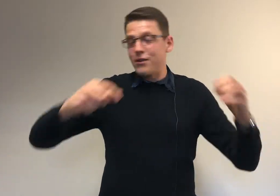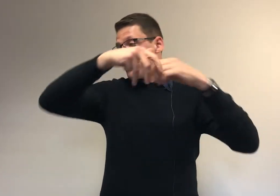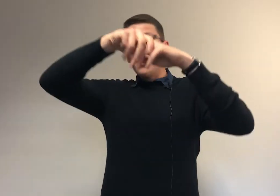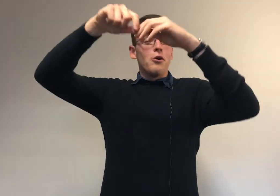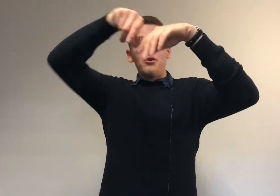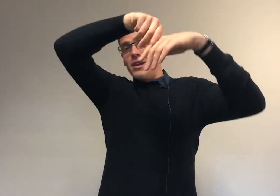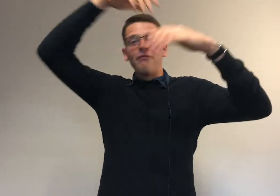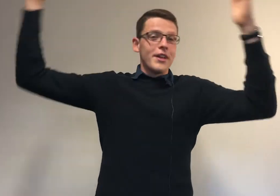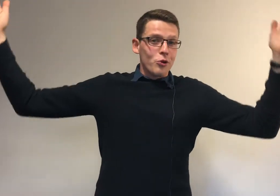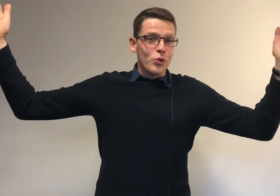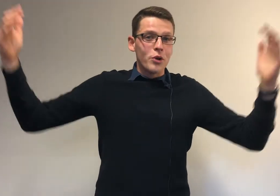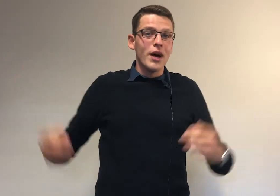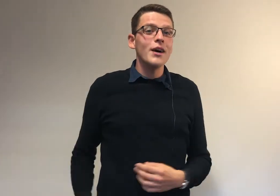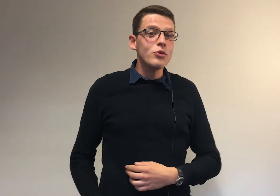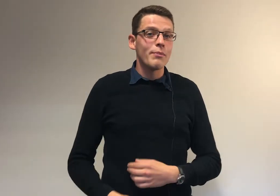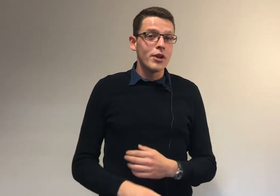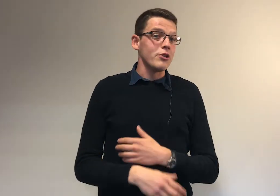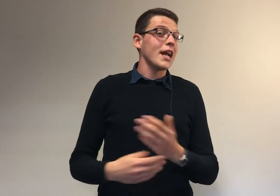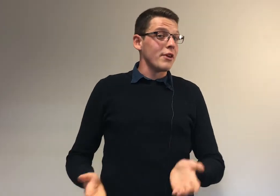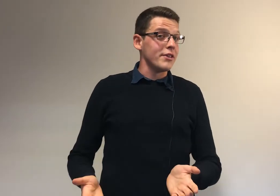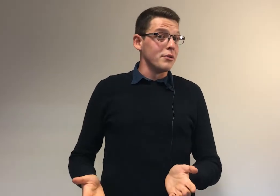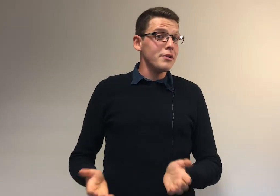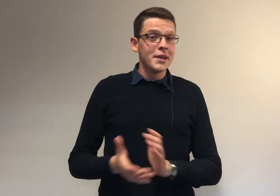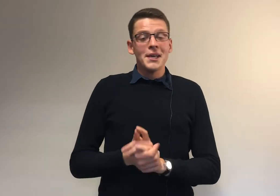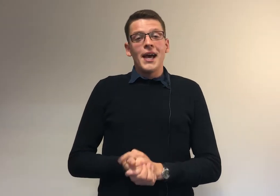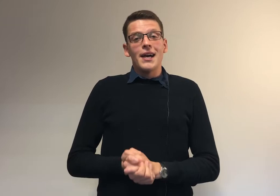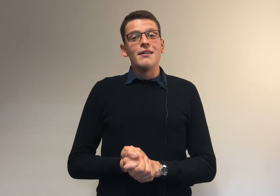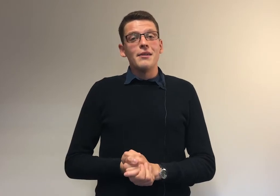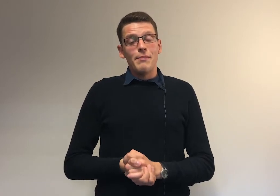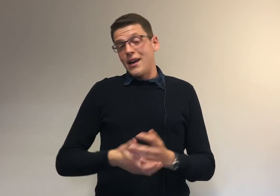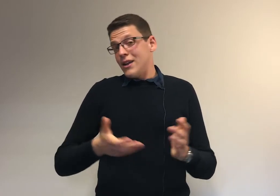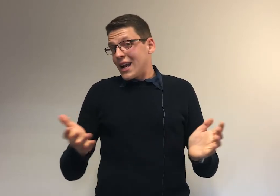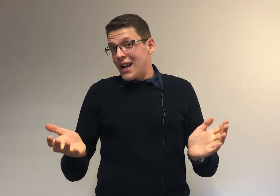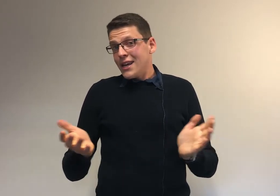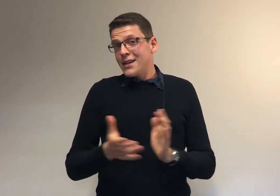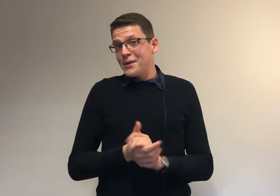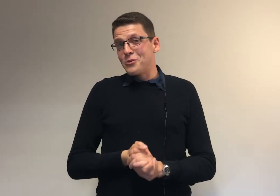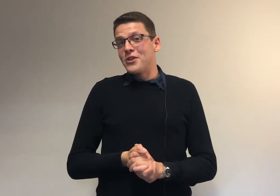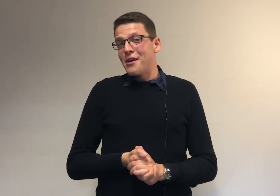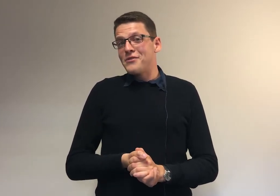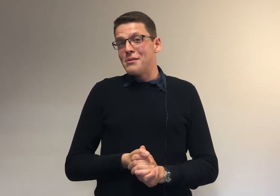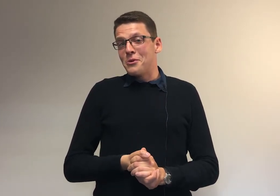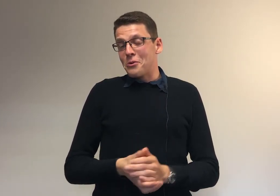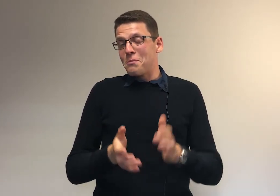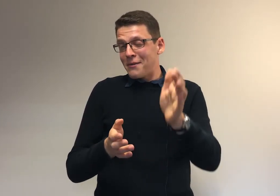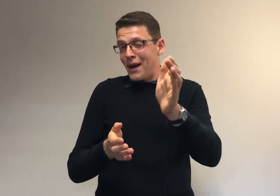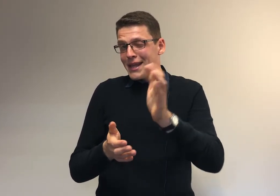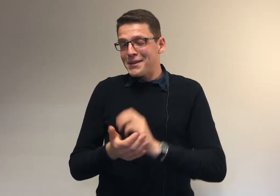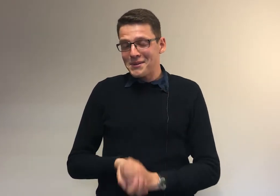la fête dans tous les coins, ou ça peut être une claque dans la figure. Eh bien, la claque, tu connais un film, donc Batman, de